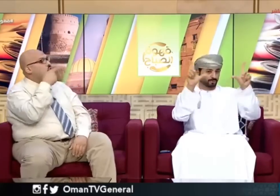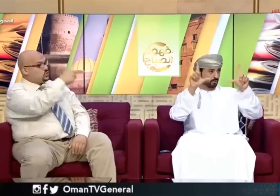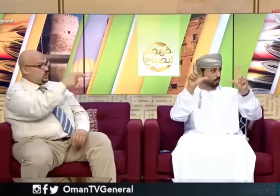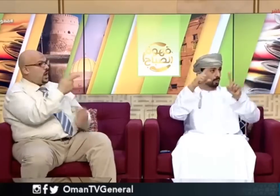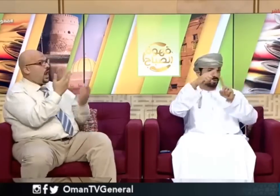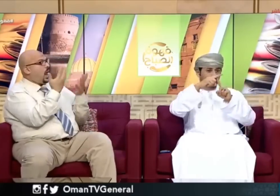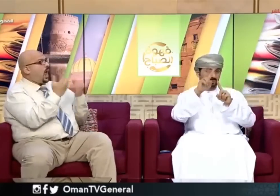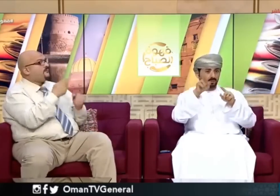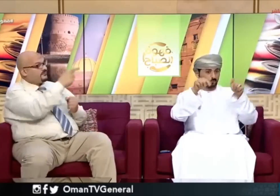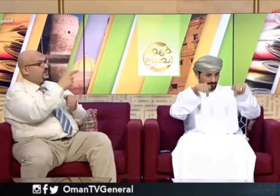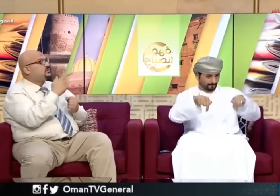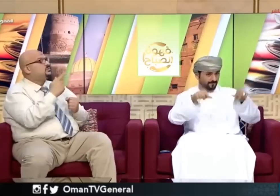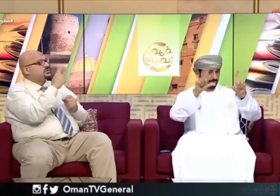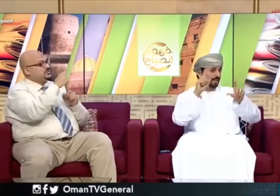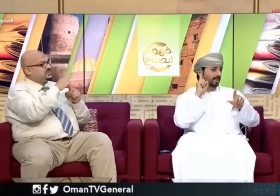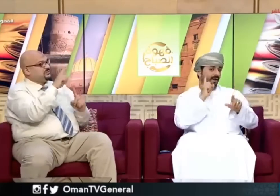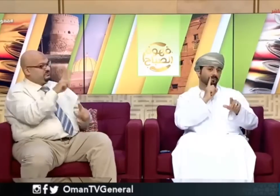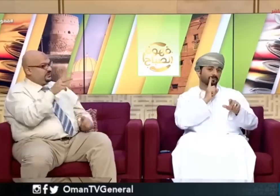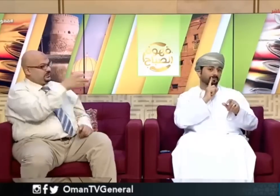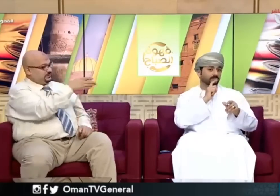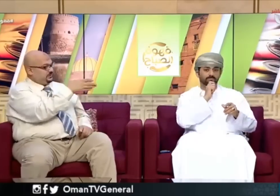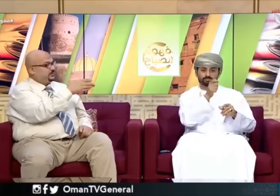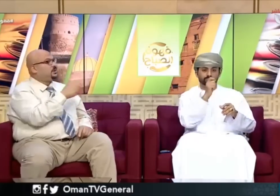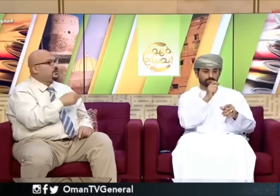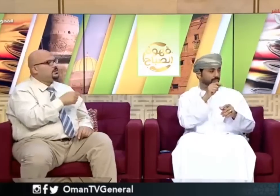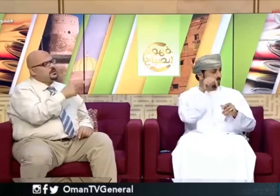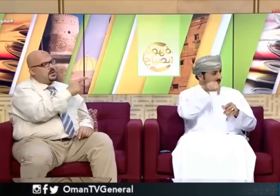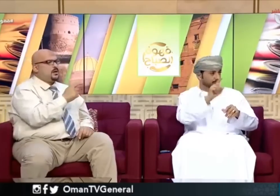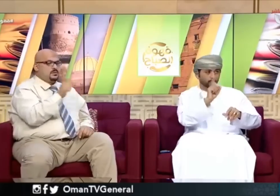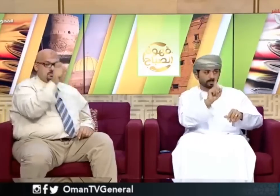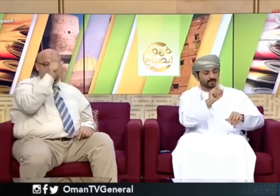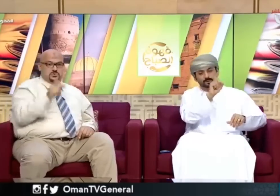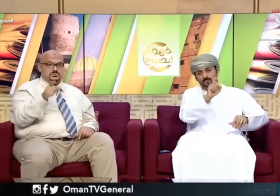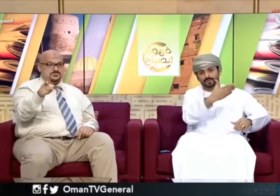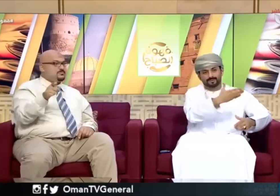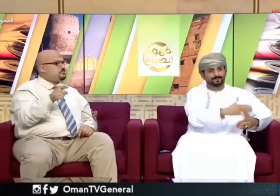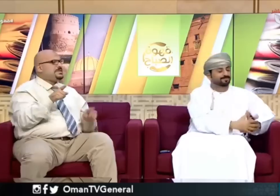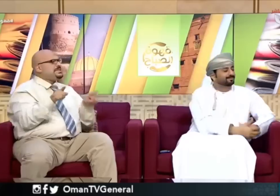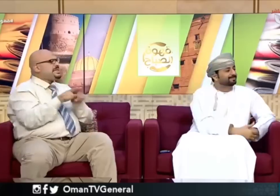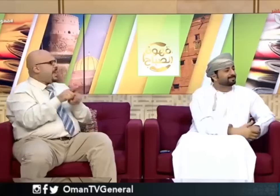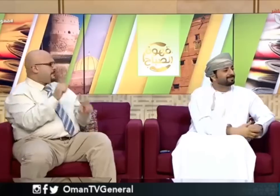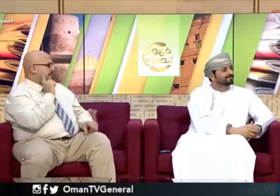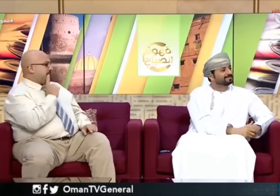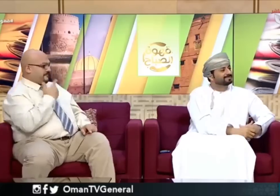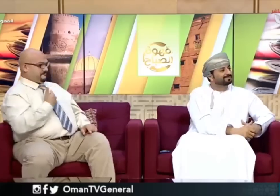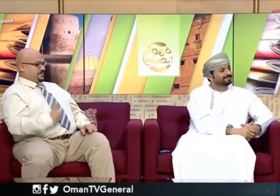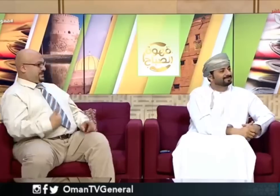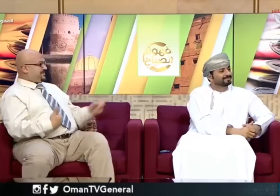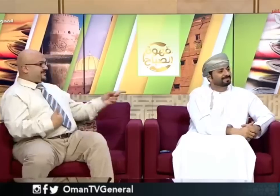التلفزيون هناك في تشيكيا هل هناك برنامج خاص للصوم أو فقرات خاصة بالصوم